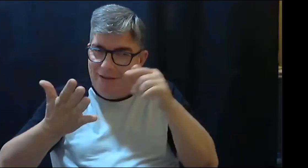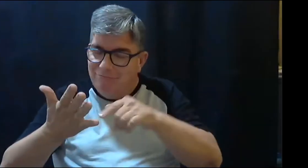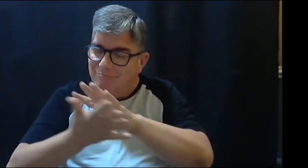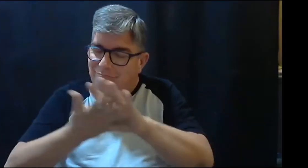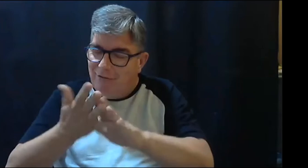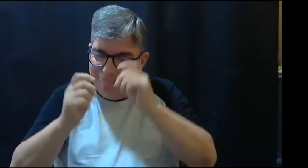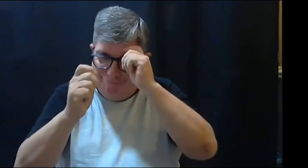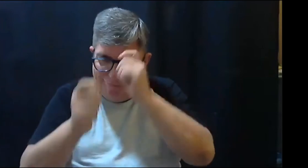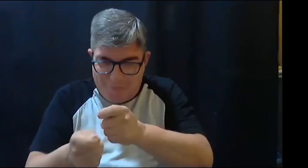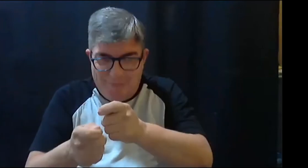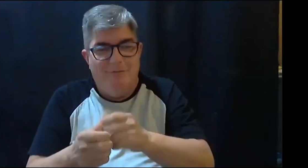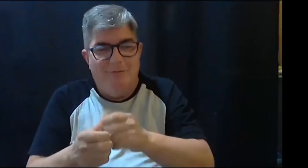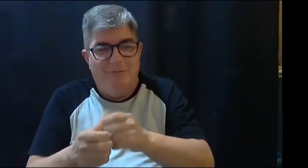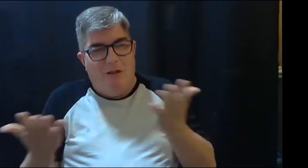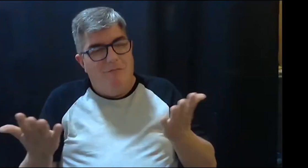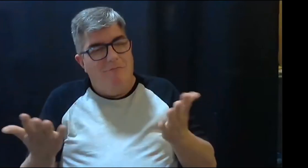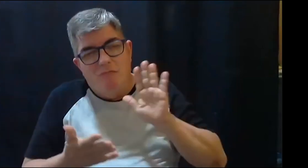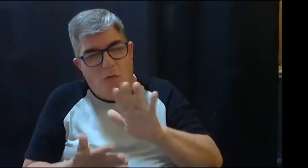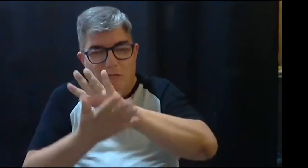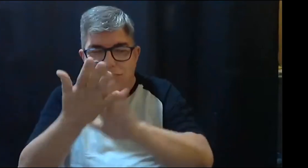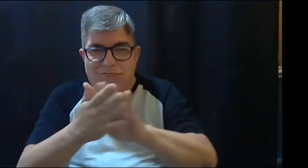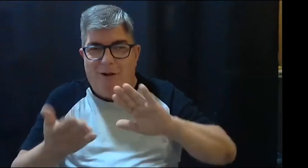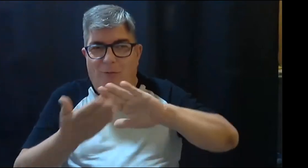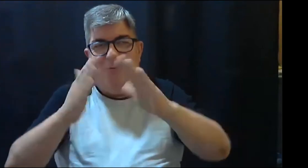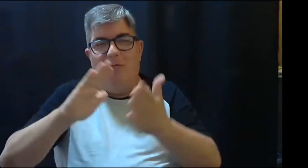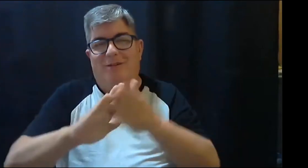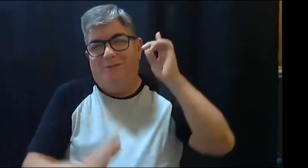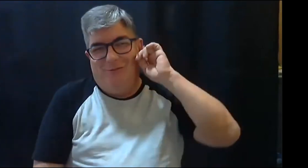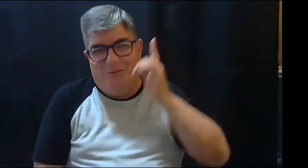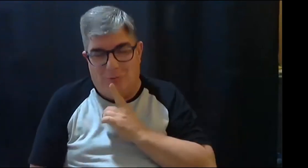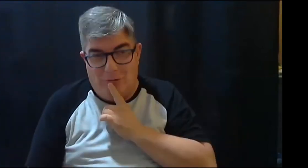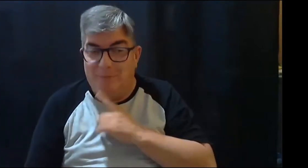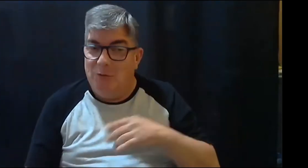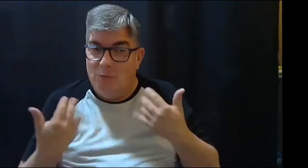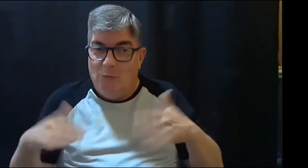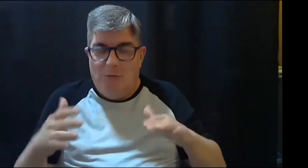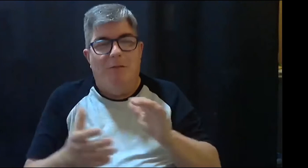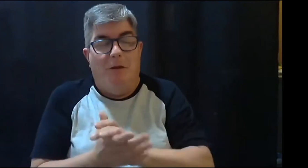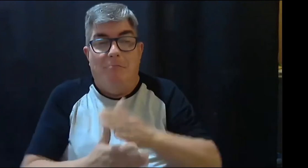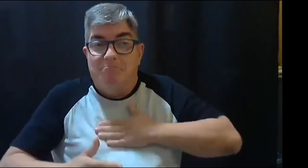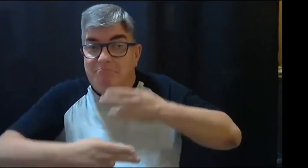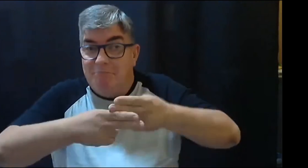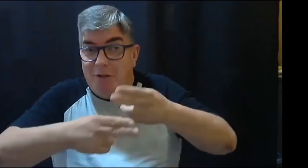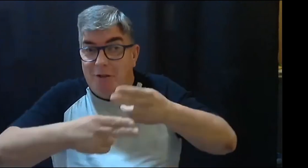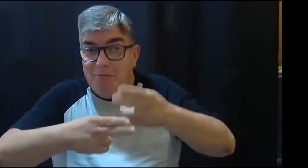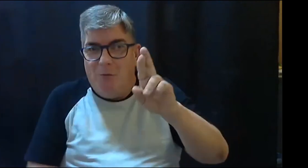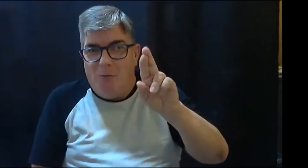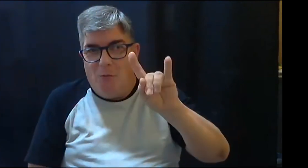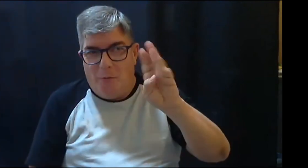celebrar hoy el día de la lengua de señas y también a la comunidad sorda como